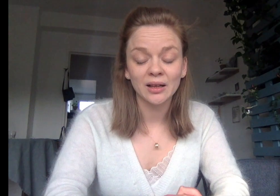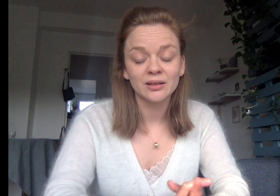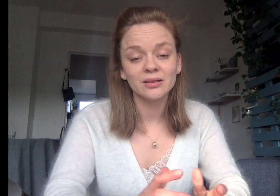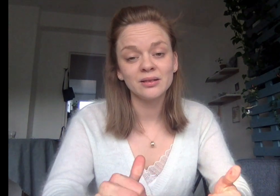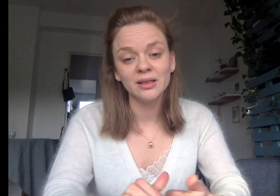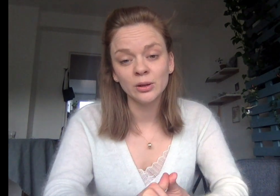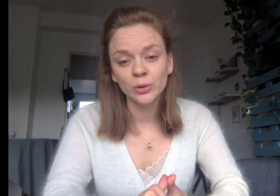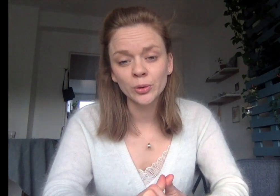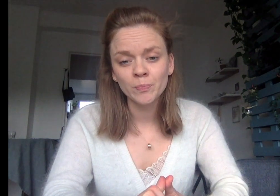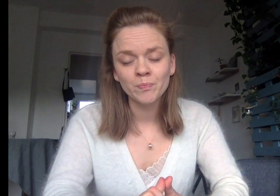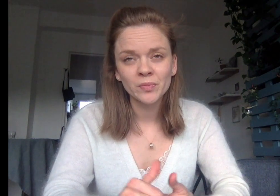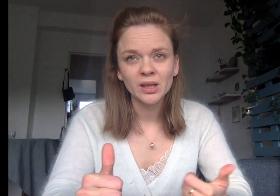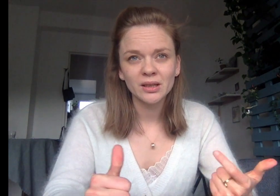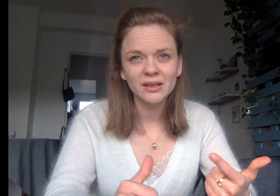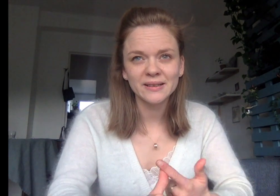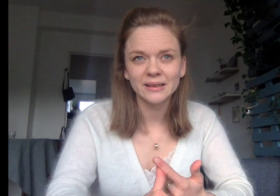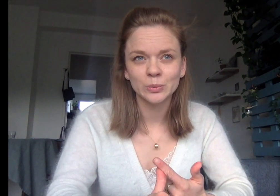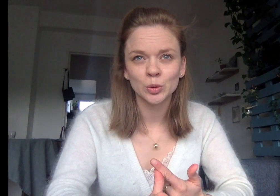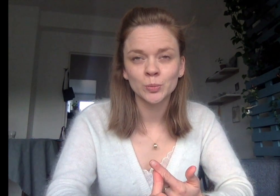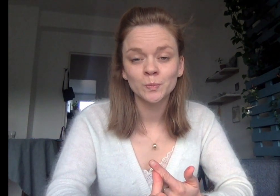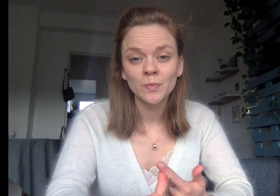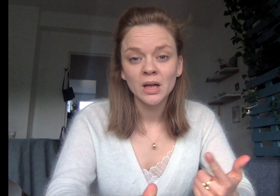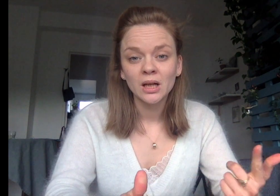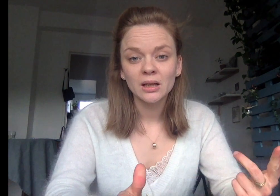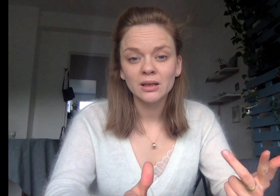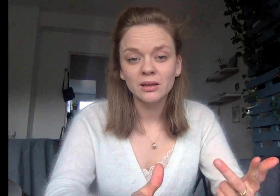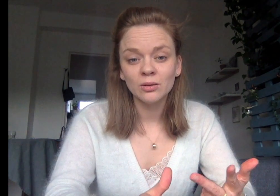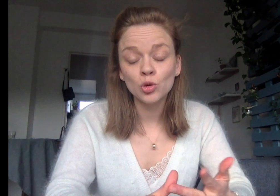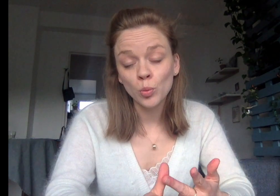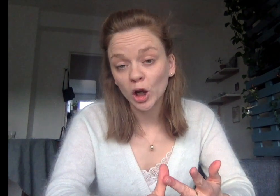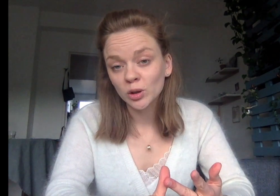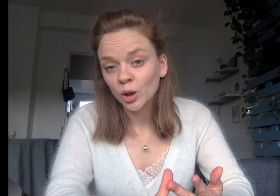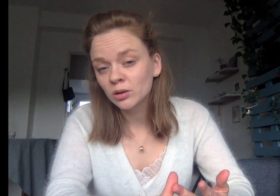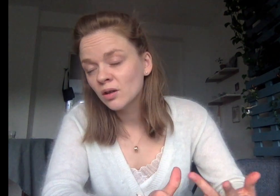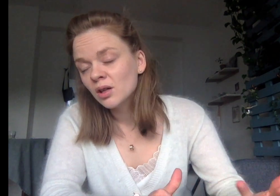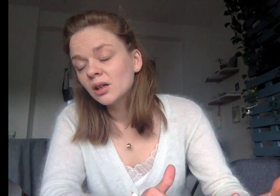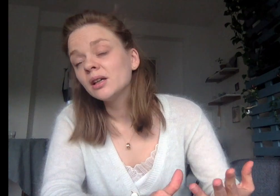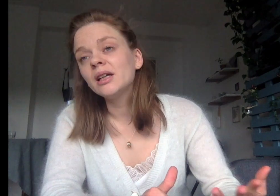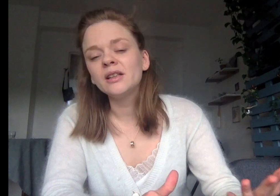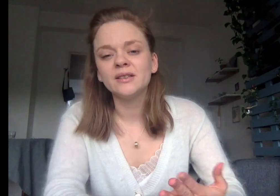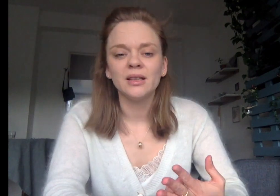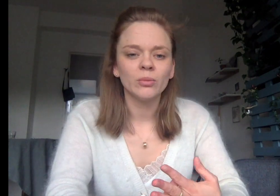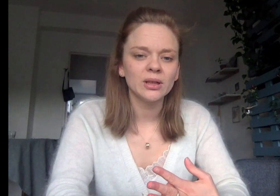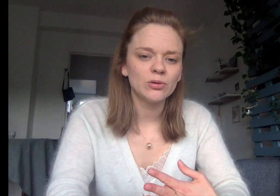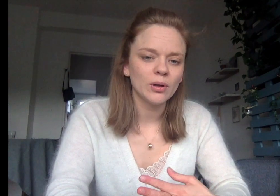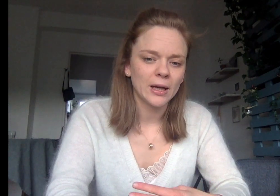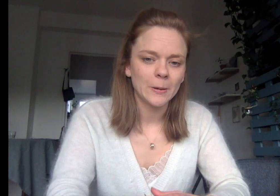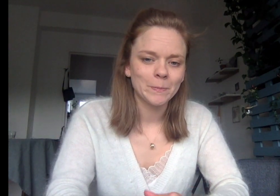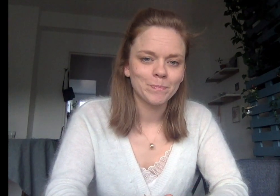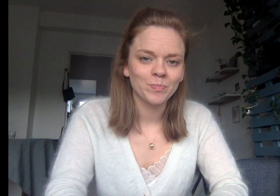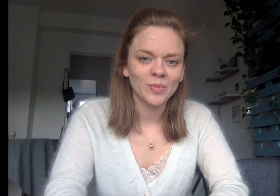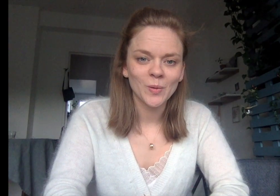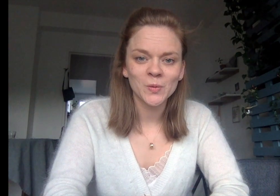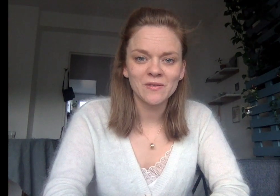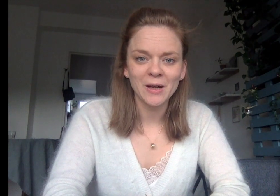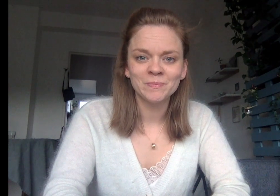des lieux, des animaux, une personne et des éléments naturels. On y va ?